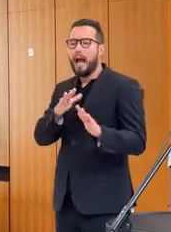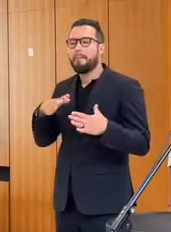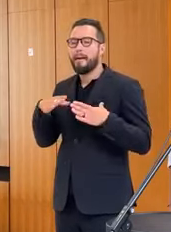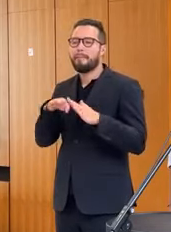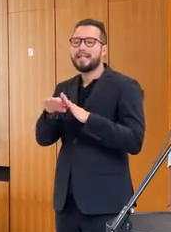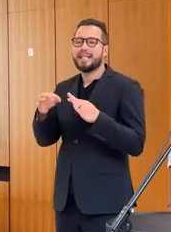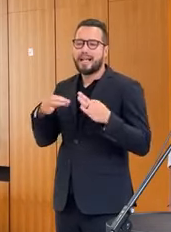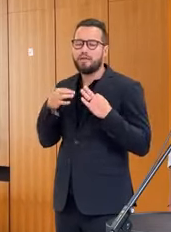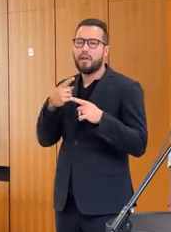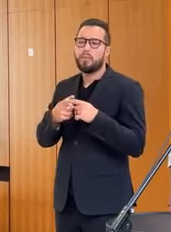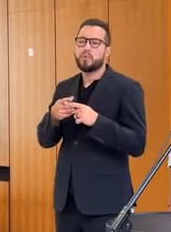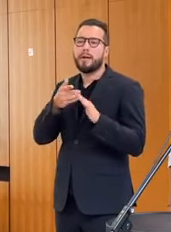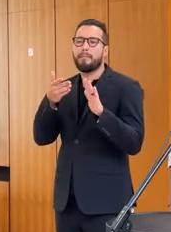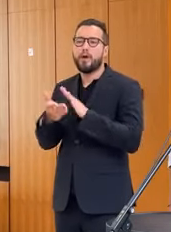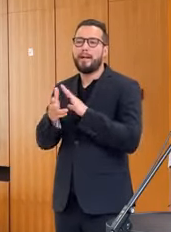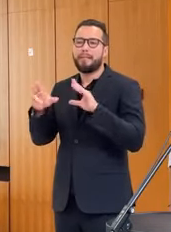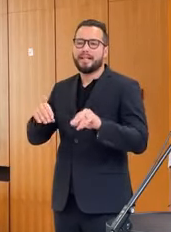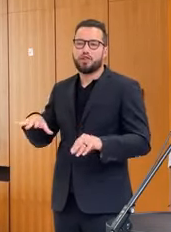zdravotníctva.